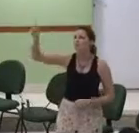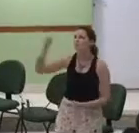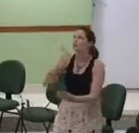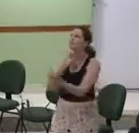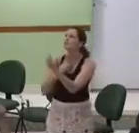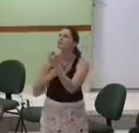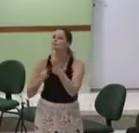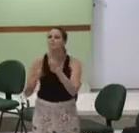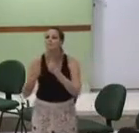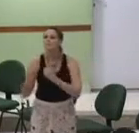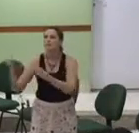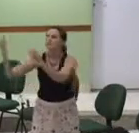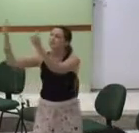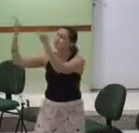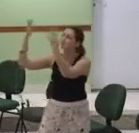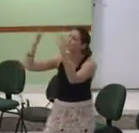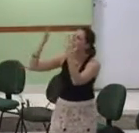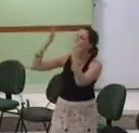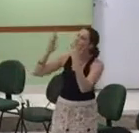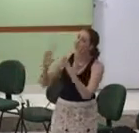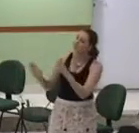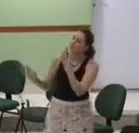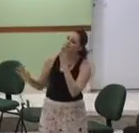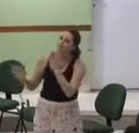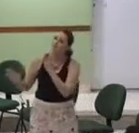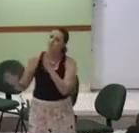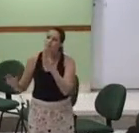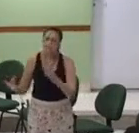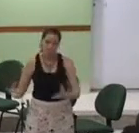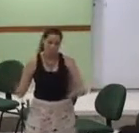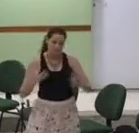com a graça com a e sempre ter adorar-te